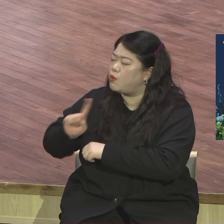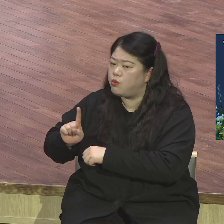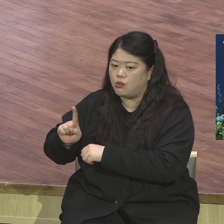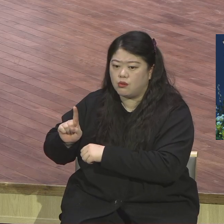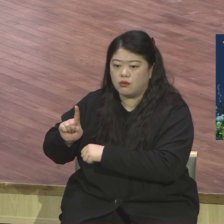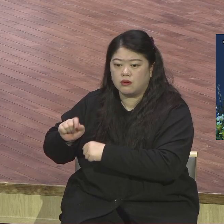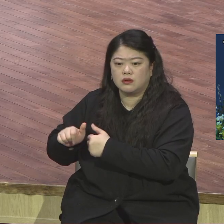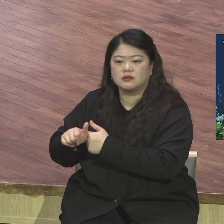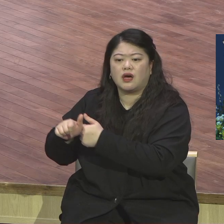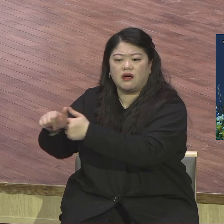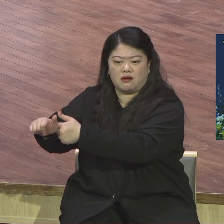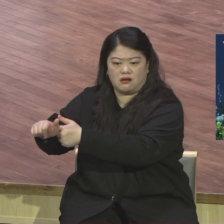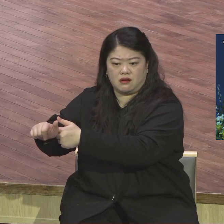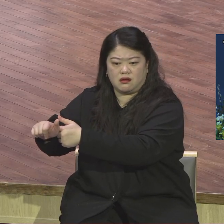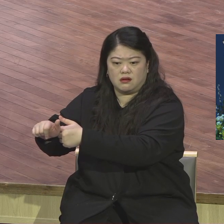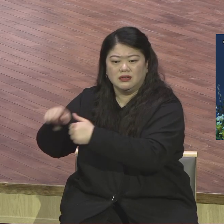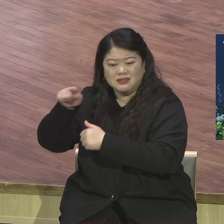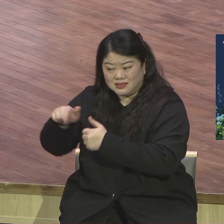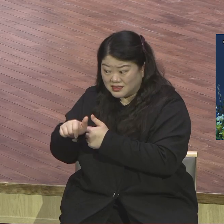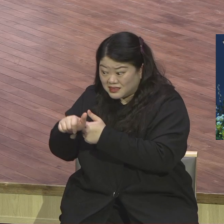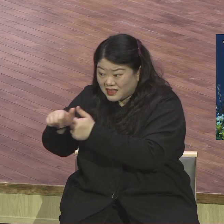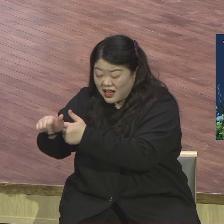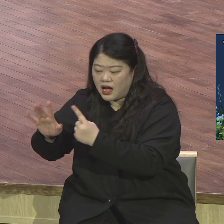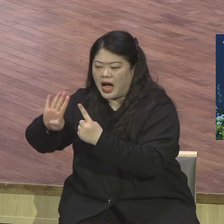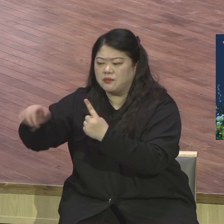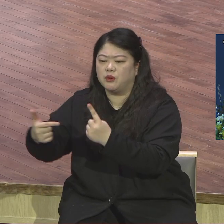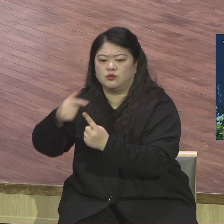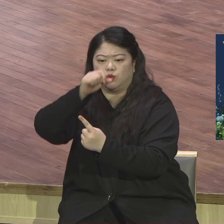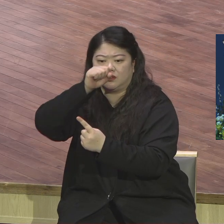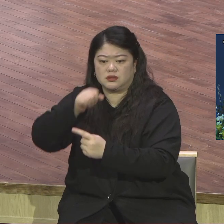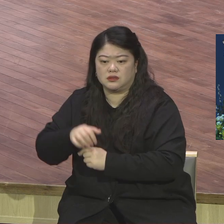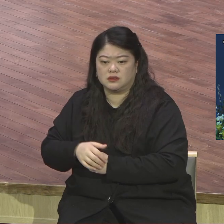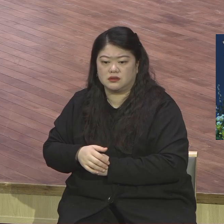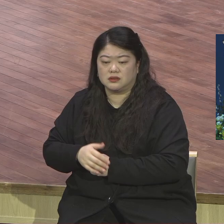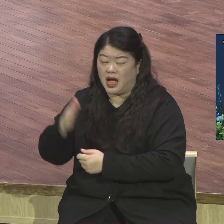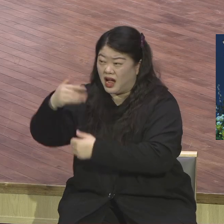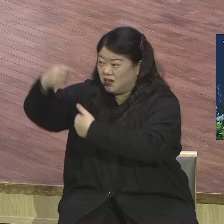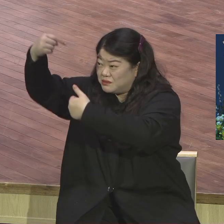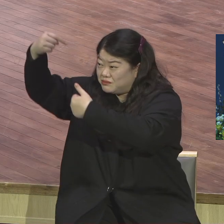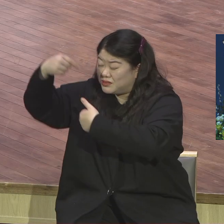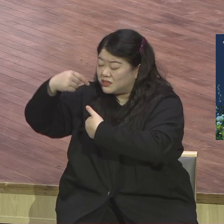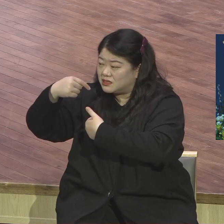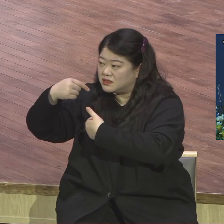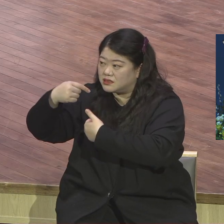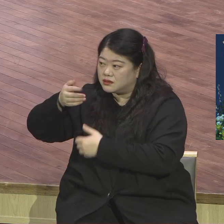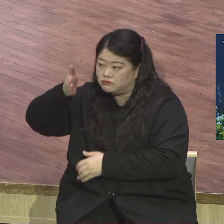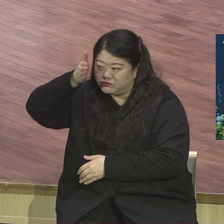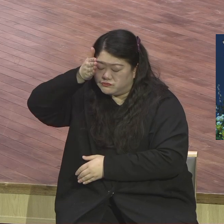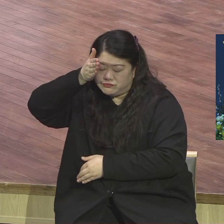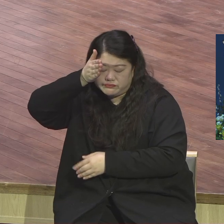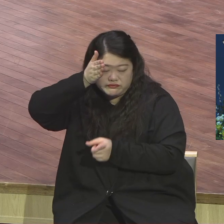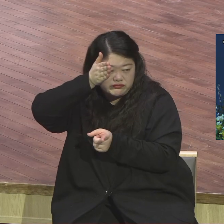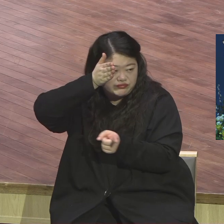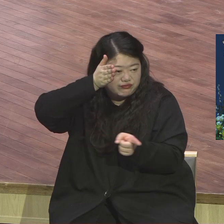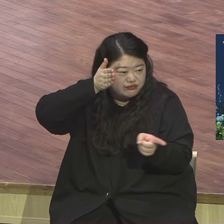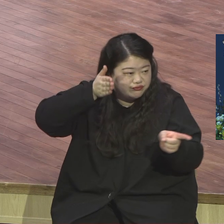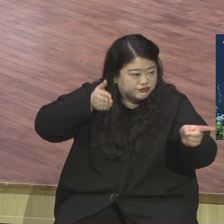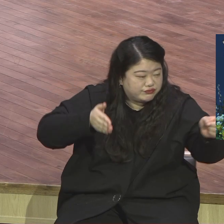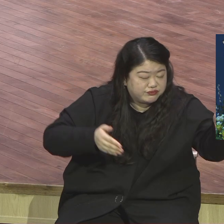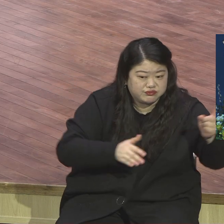하나님께서 원하시는 언약 잡고 한 지상 최대 명령인 땅 끝까지 모든 족속으로 만민에게 이 언약 잡고